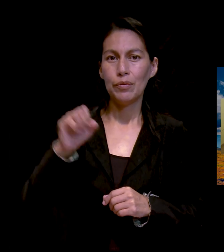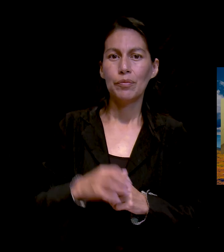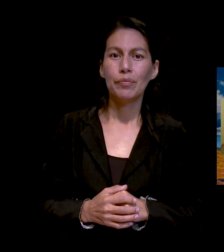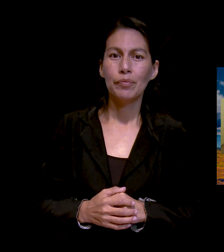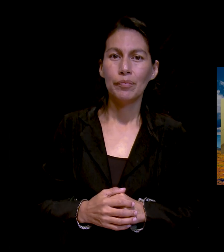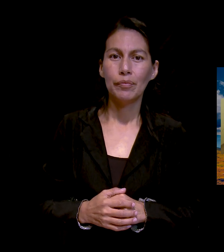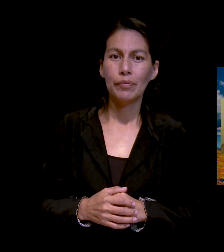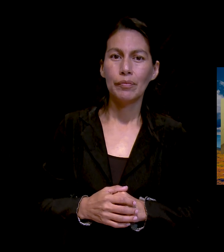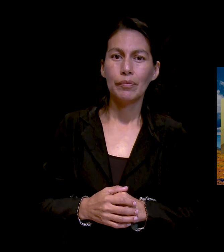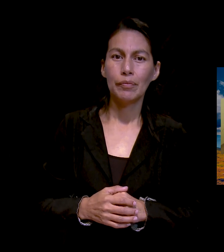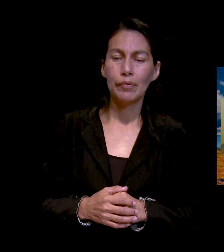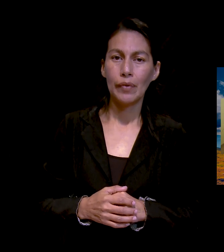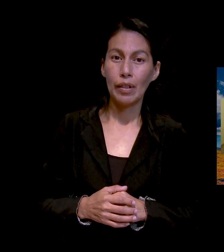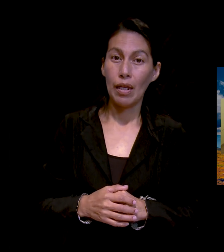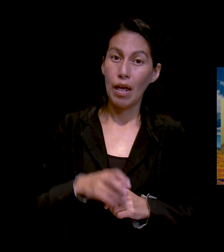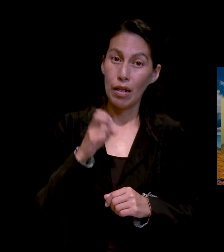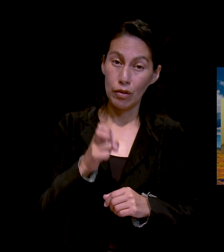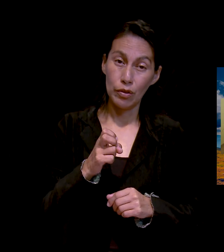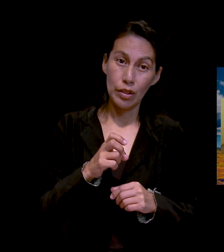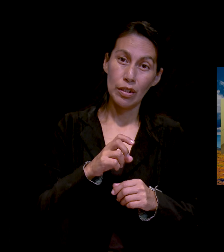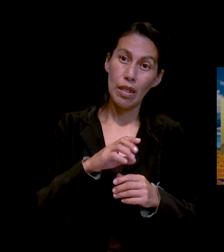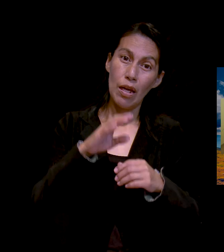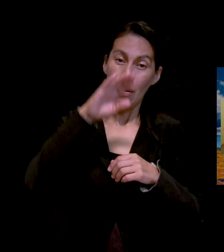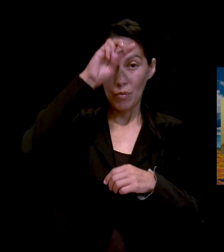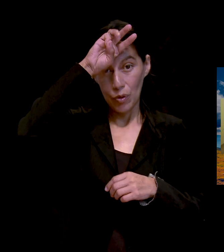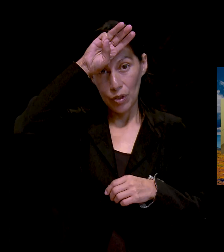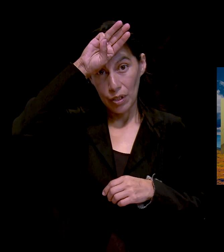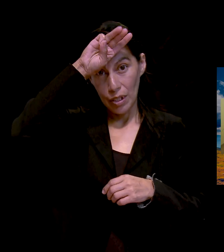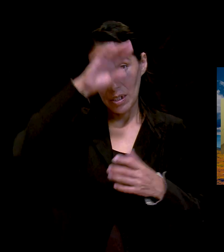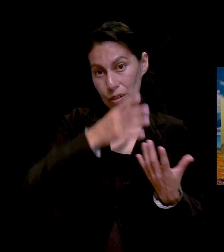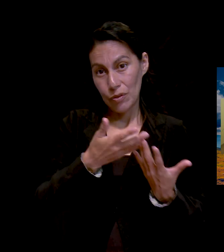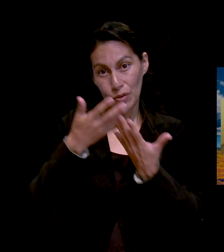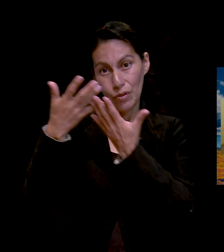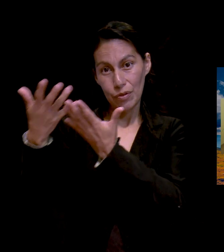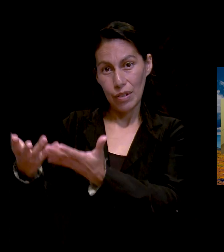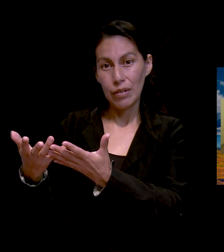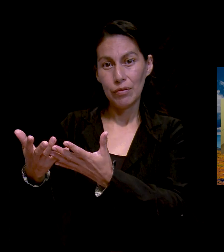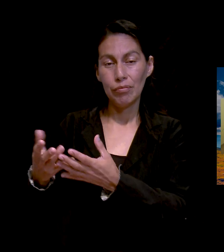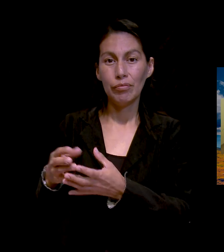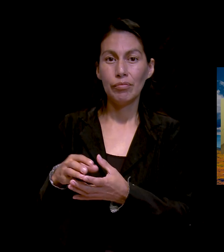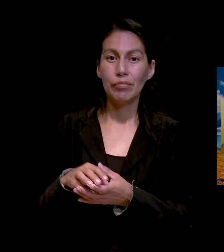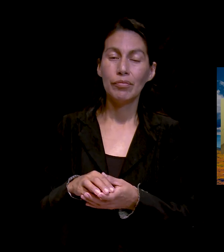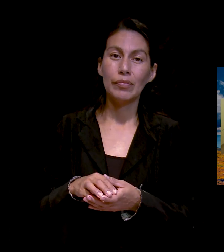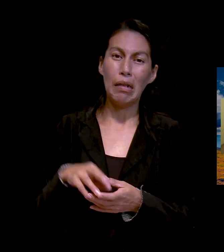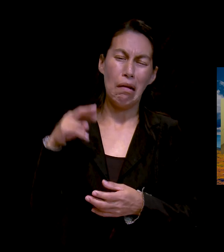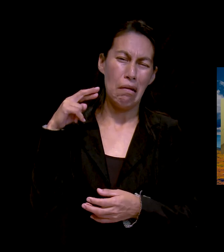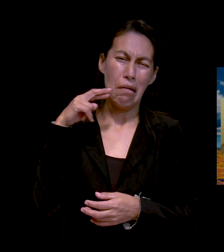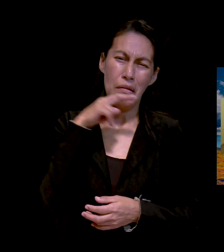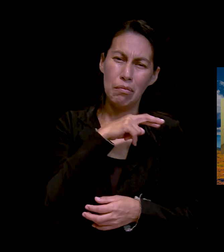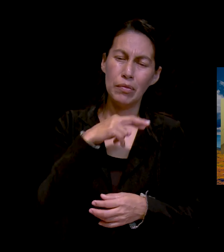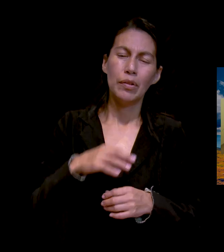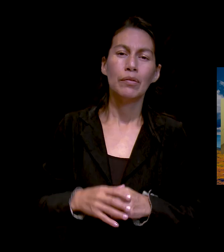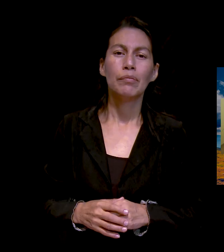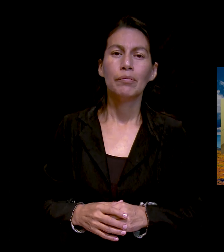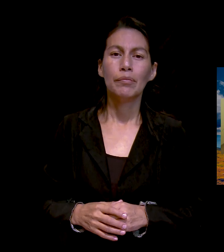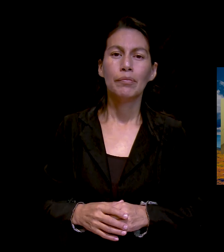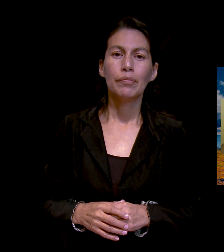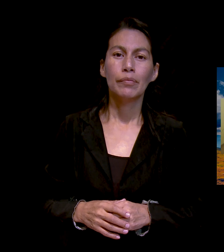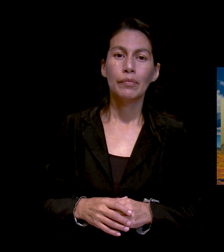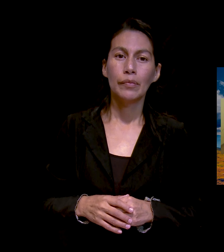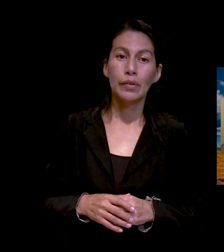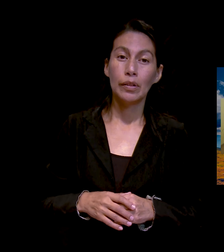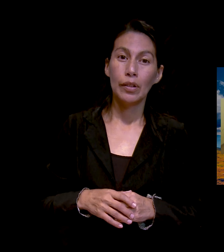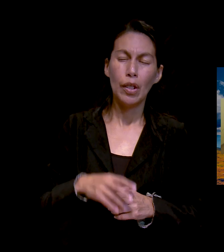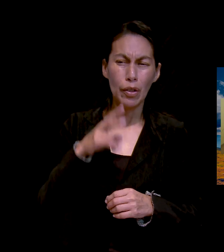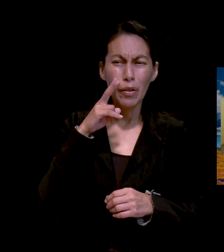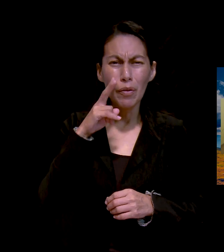Y de ahí lo trasladaron a Monterrey, a la clínica 21. Así que llegamos muy rápido y todo en ese camino yo